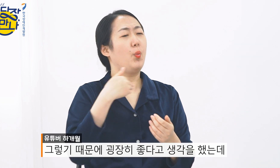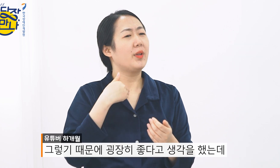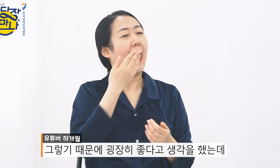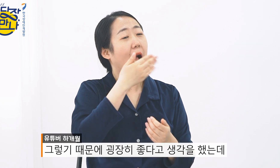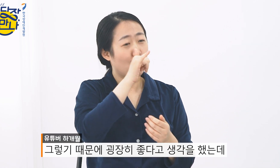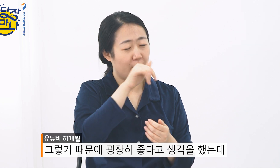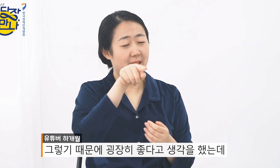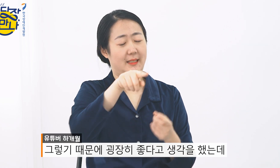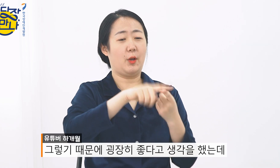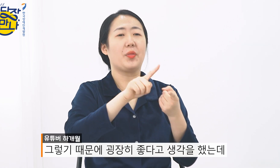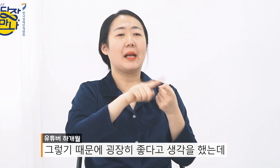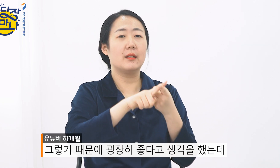굉장히 좋다고 생각을 했는데